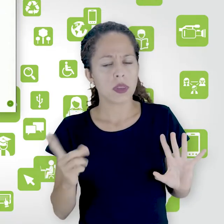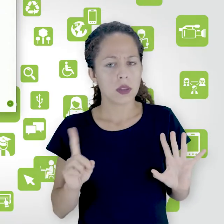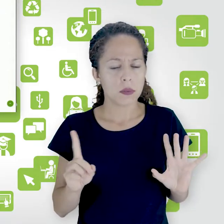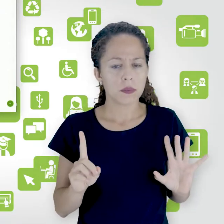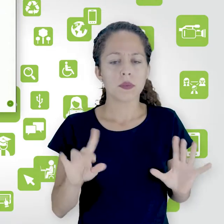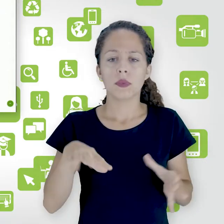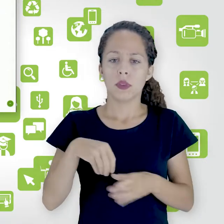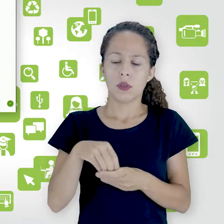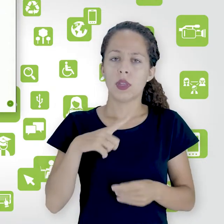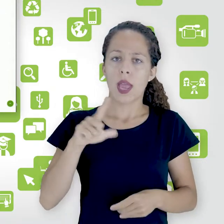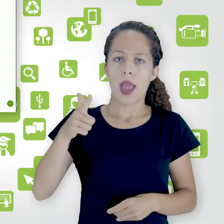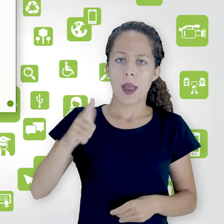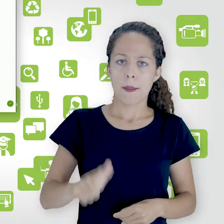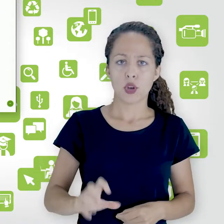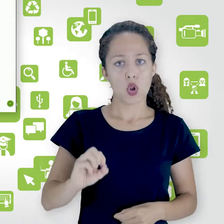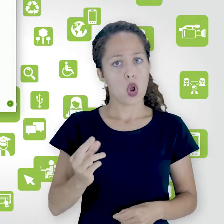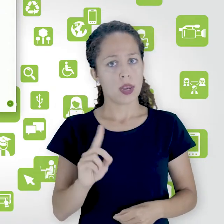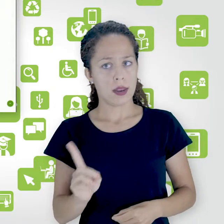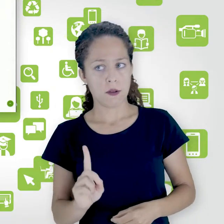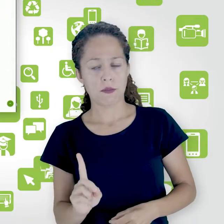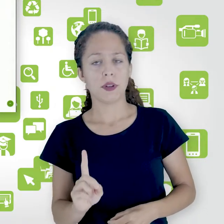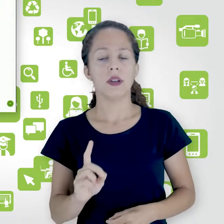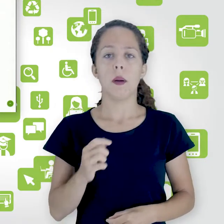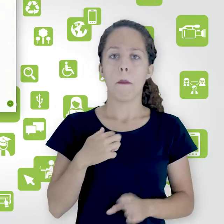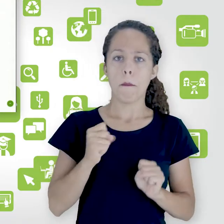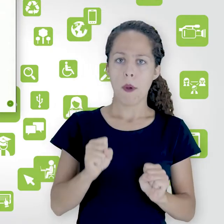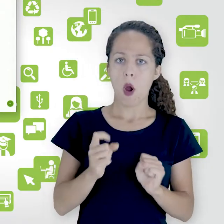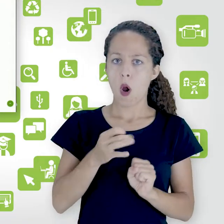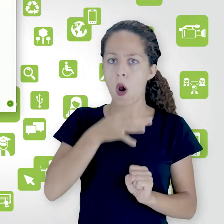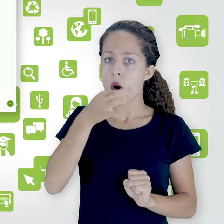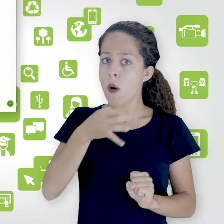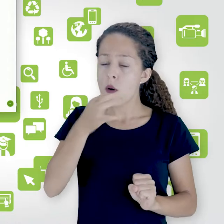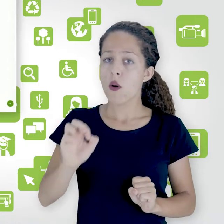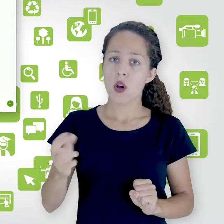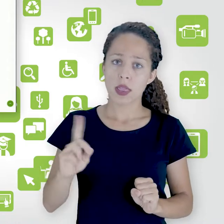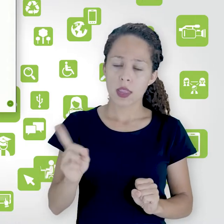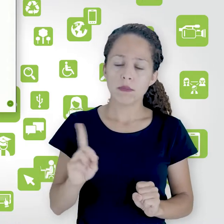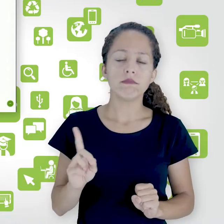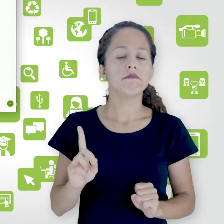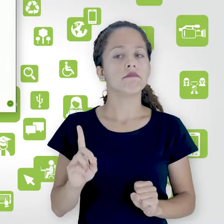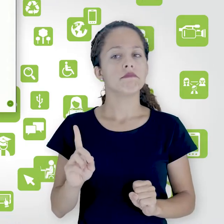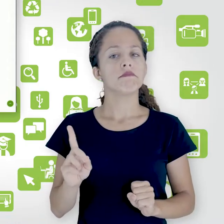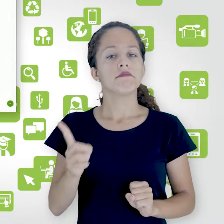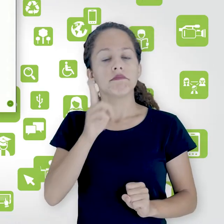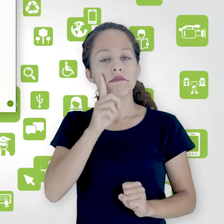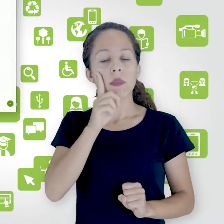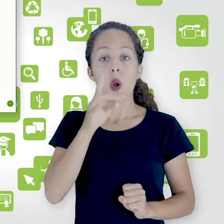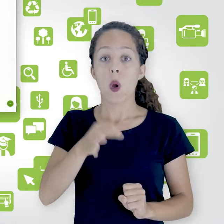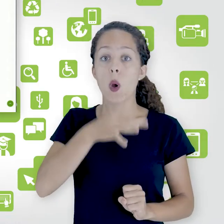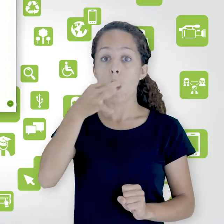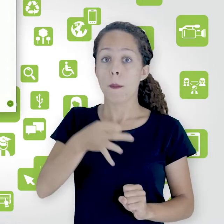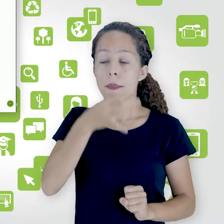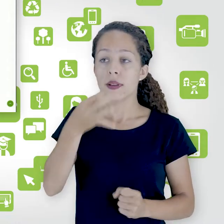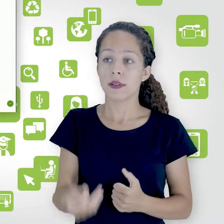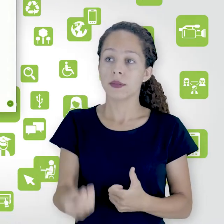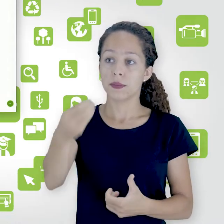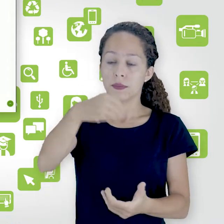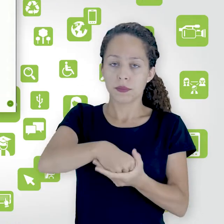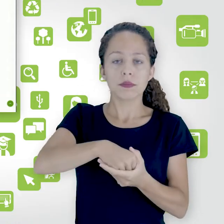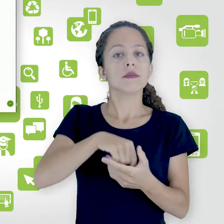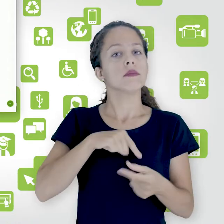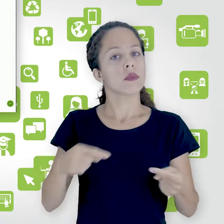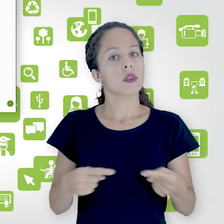repetidos ou não, se eu vou permitir comentários ou não. A questão dos comentários, ela é